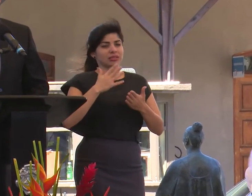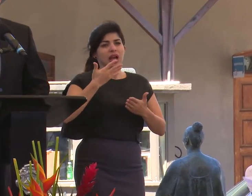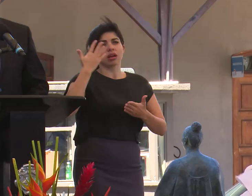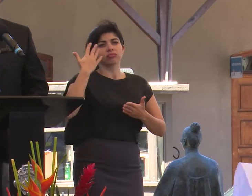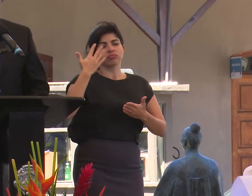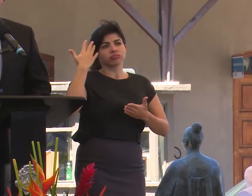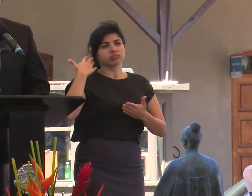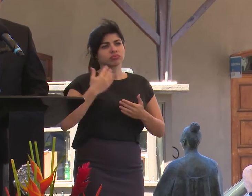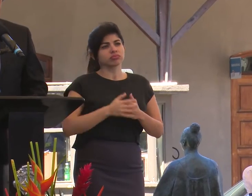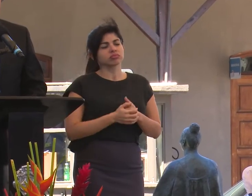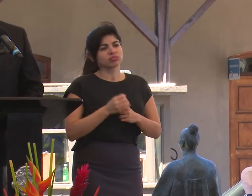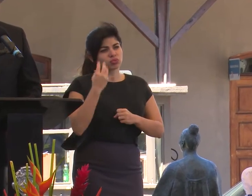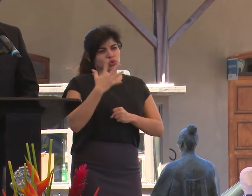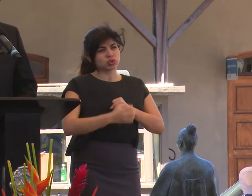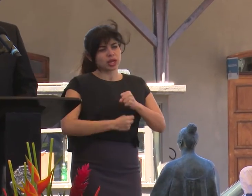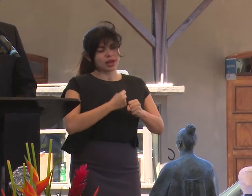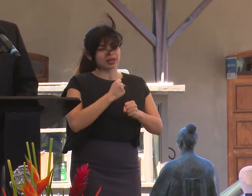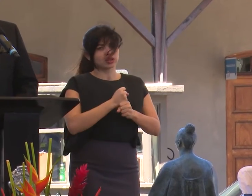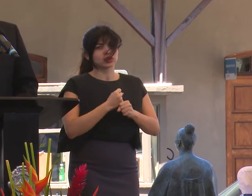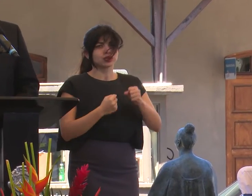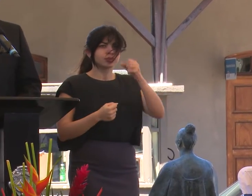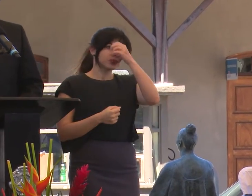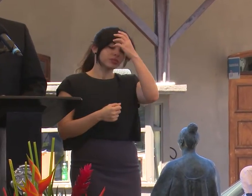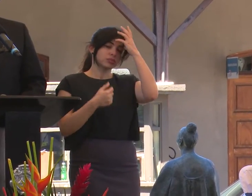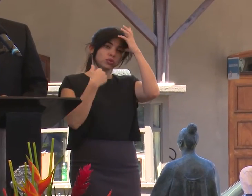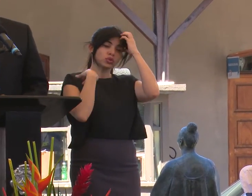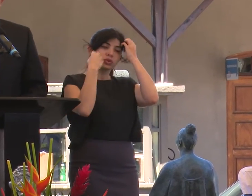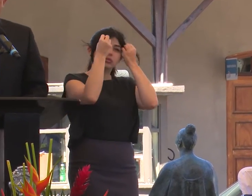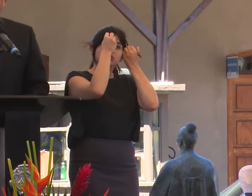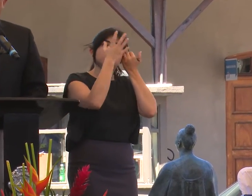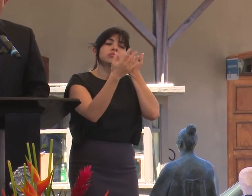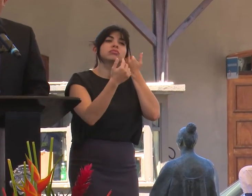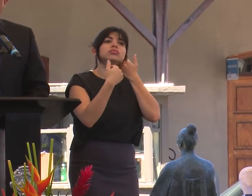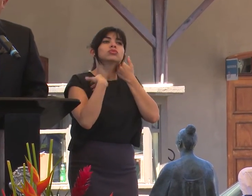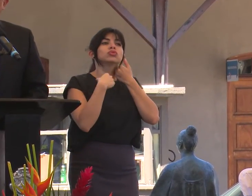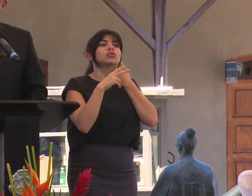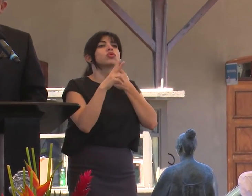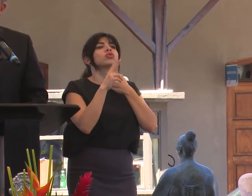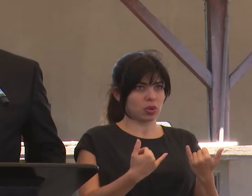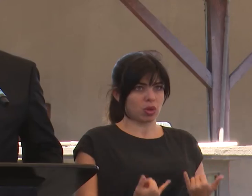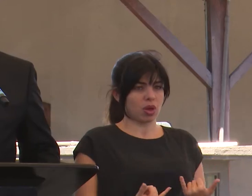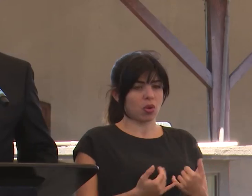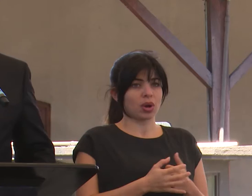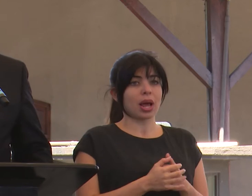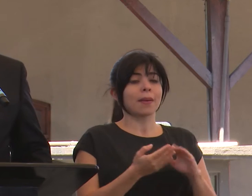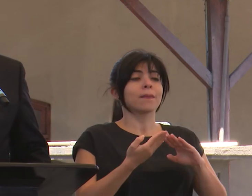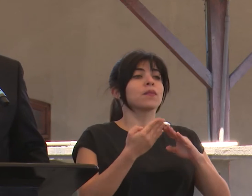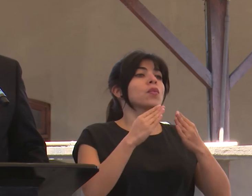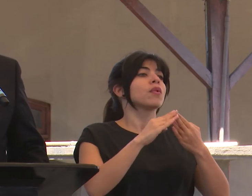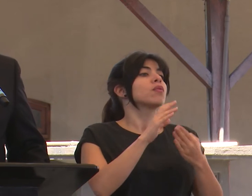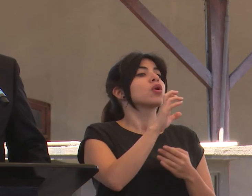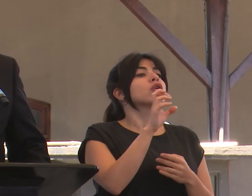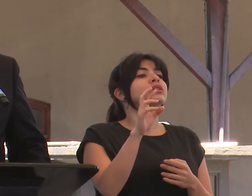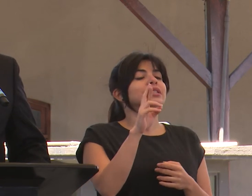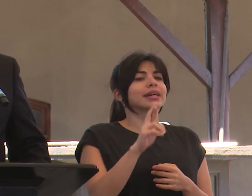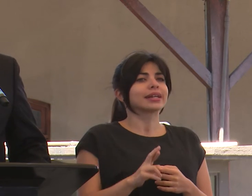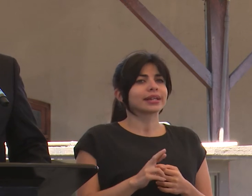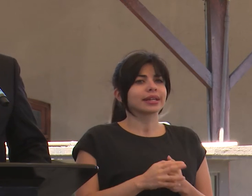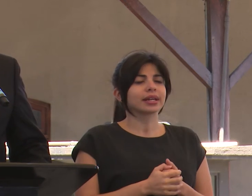varios años señalé que ello no sería tolerado por la administración. El pueblo de Costa Rica